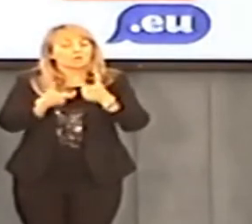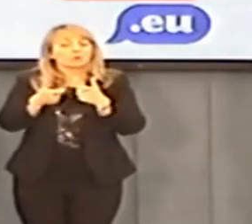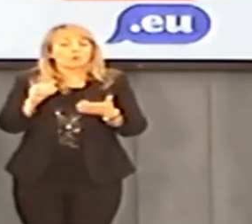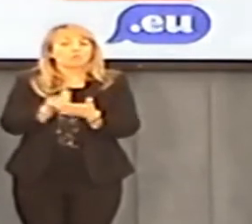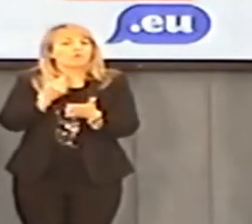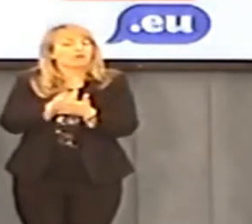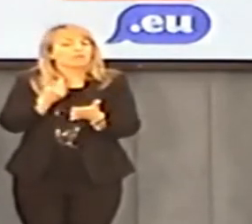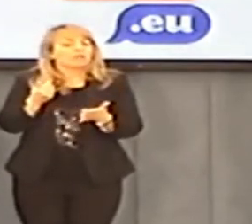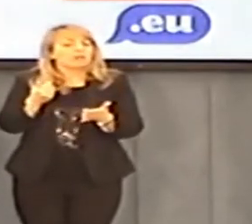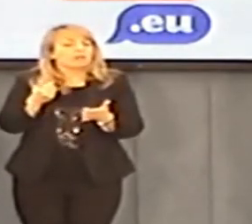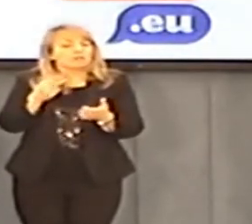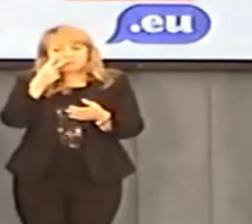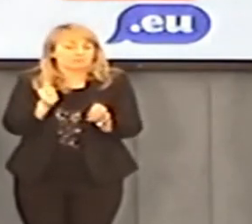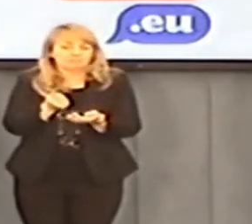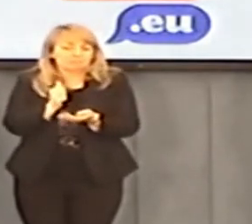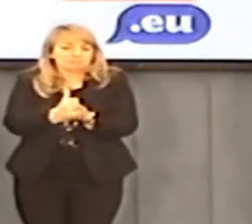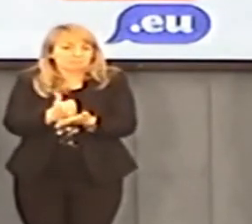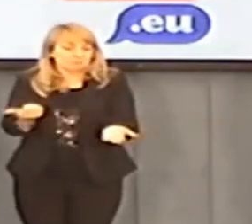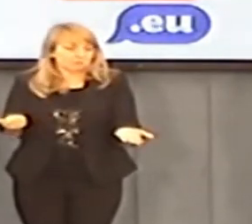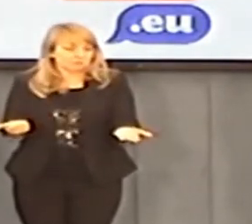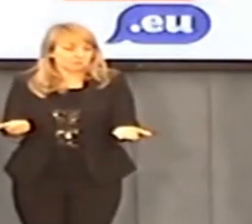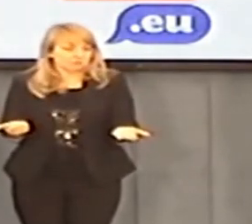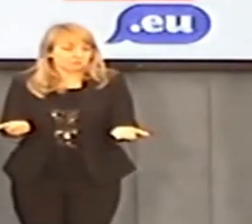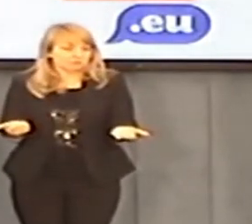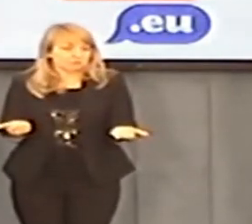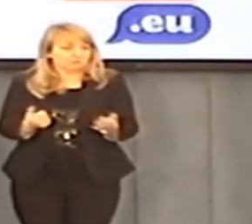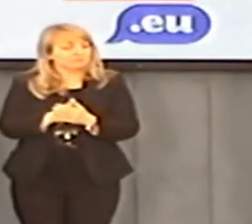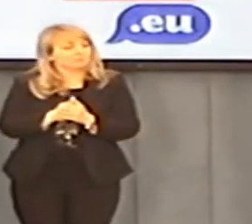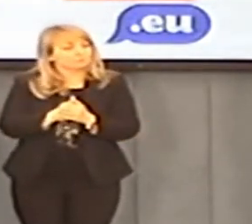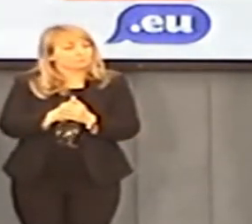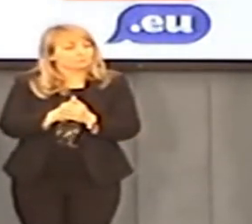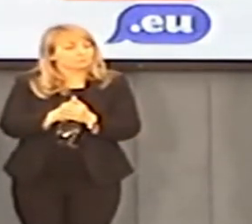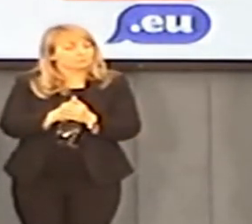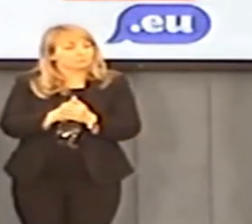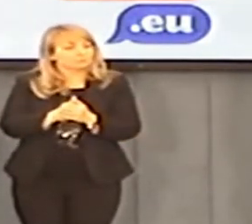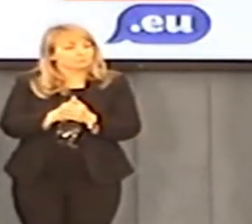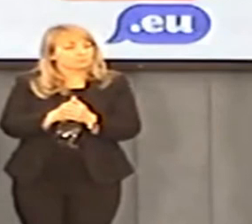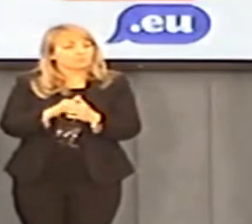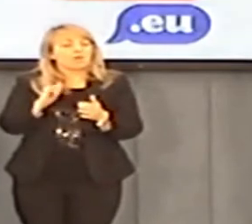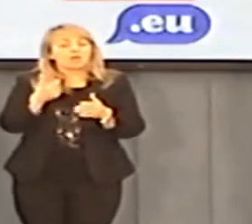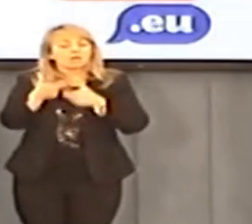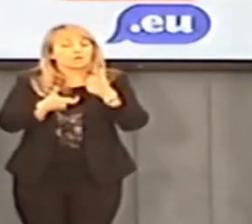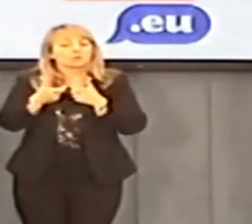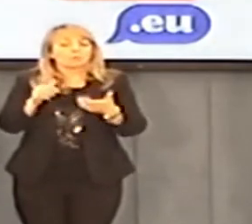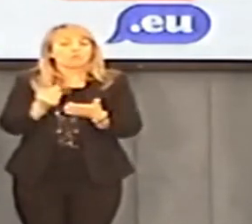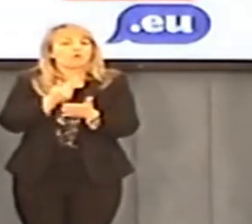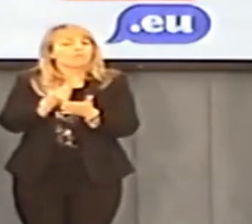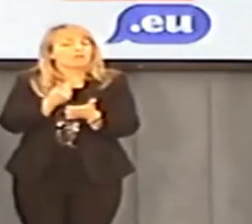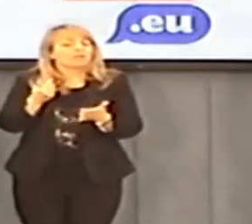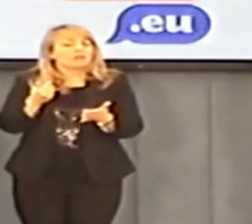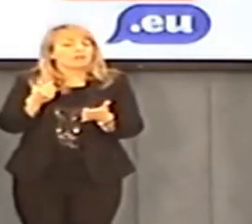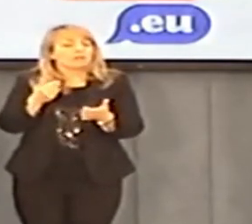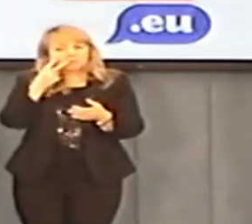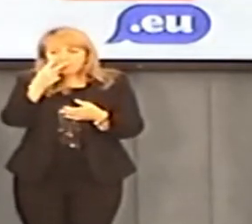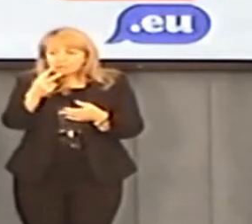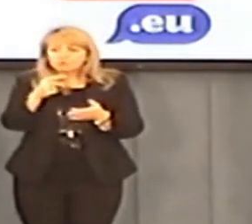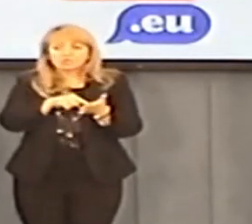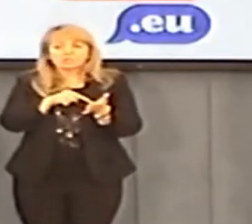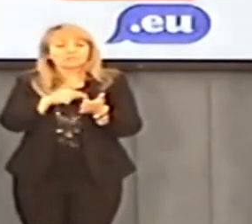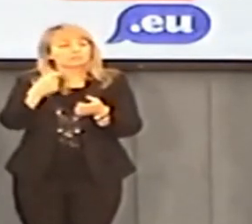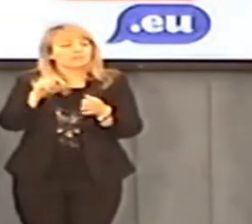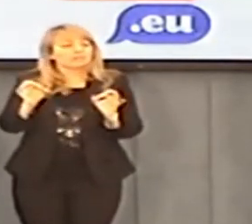nietykalny. To jak to zderzyć z takim, chcę użyć właściwego słowa, nowatorskim, otwartym